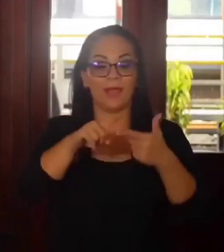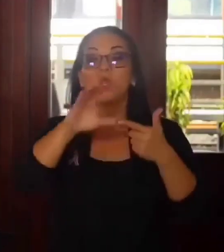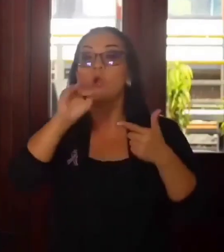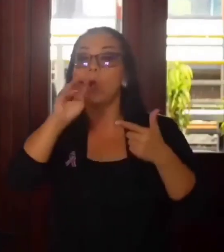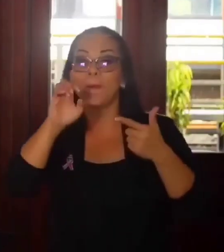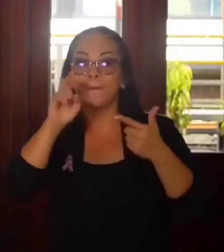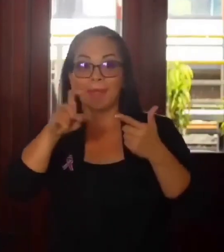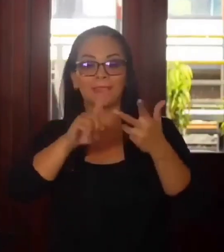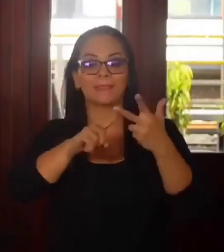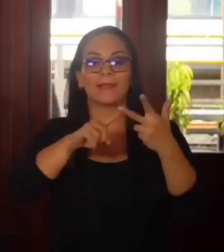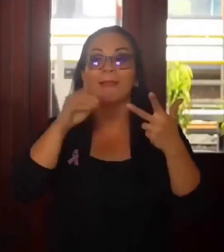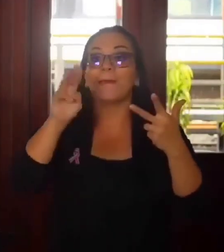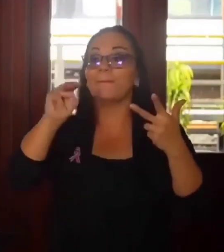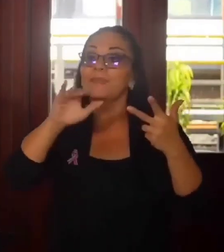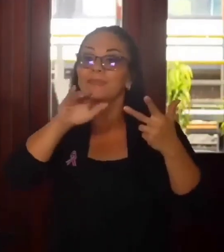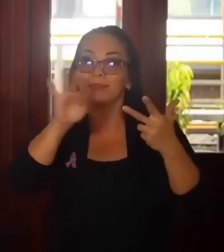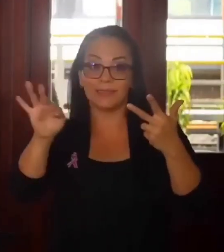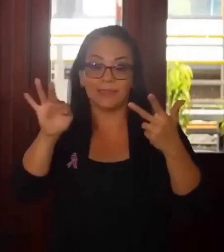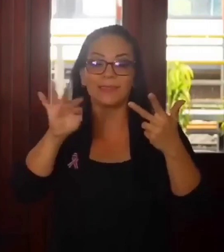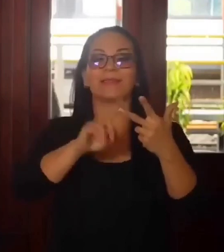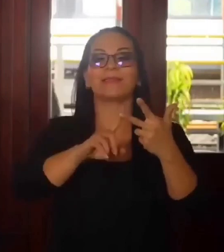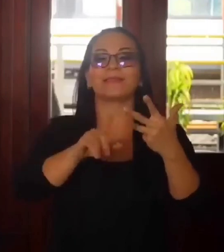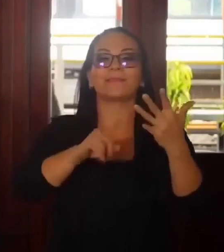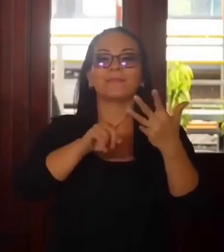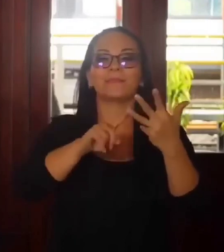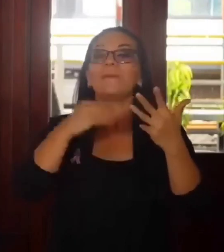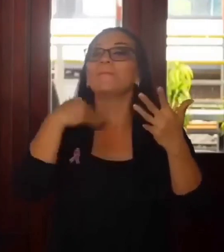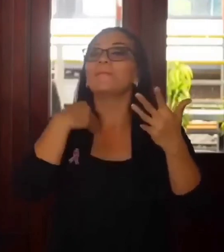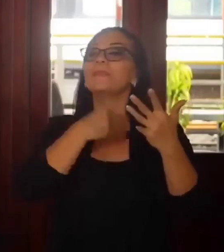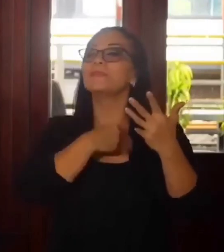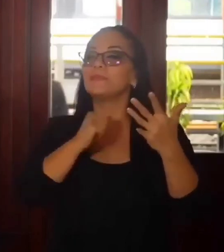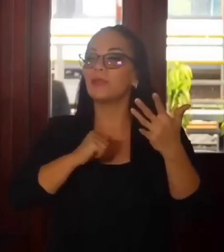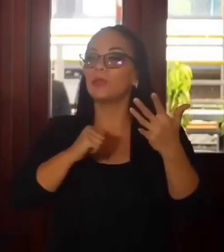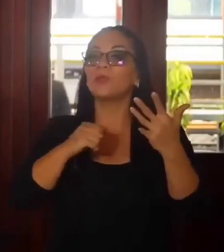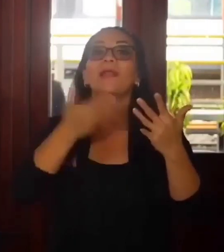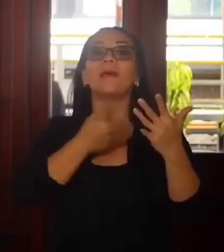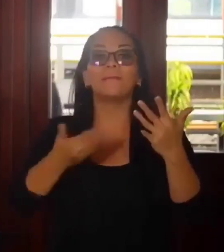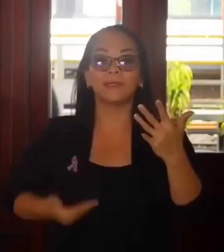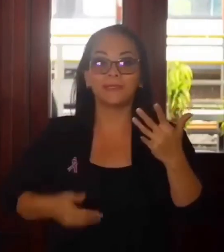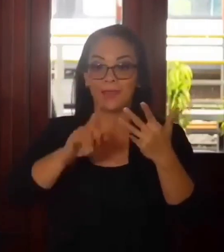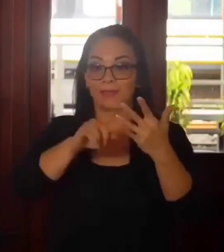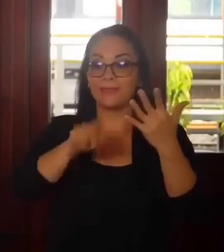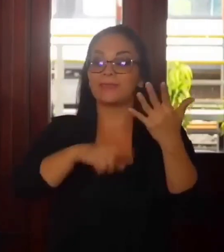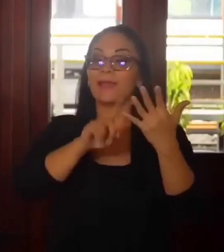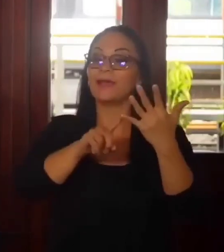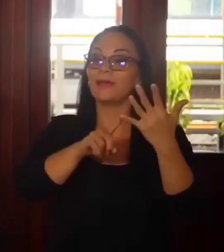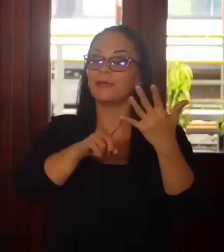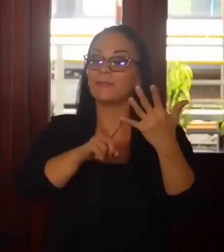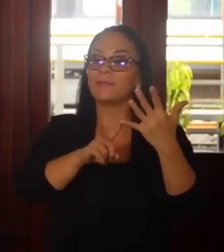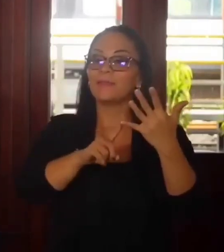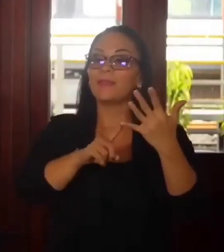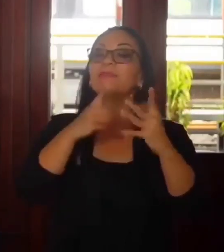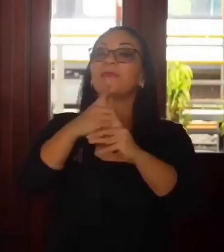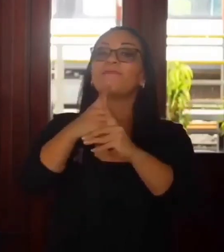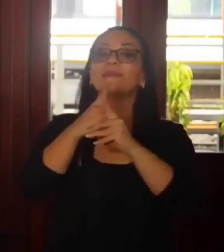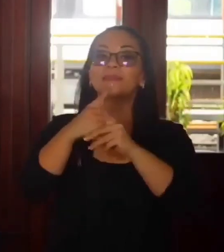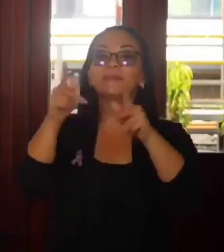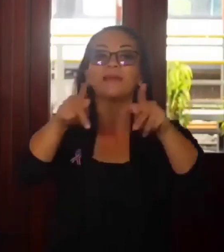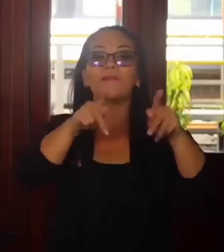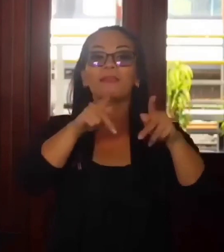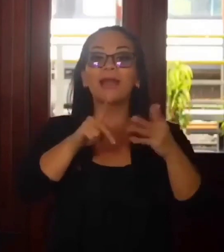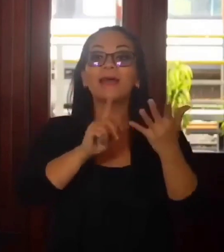el Ministerio de Ciencia y Tecnología, el Ministerio de la Presidencia y la Defensoría de